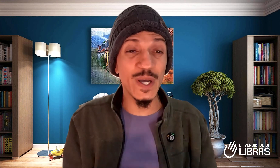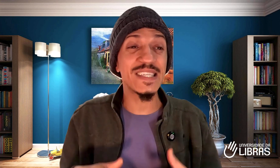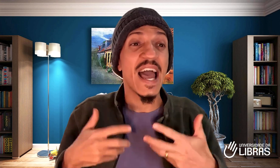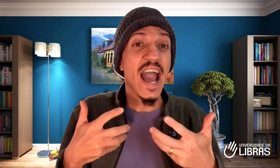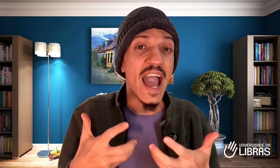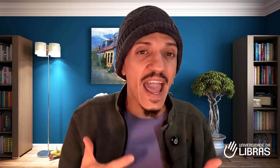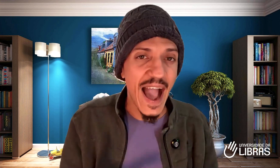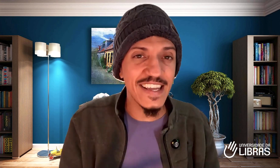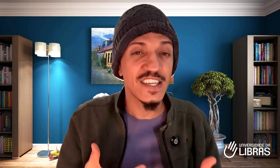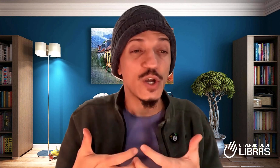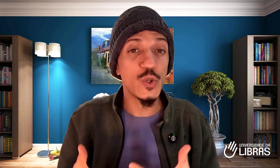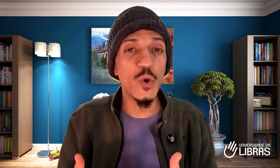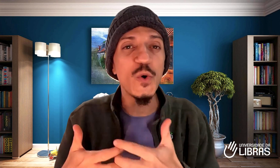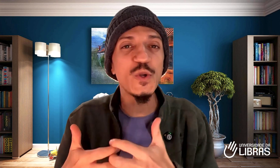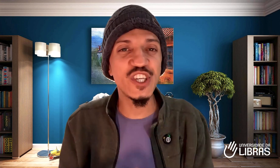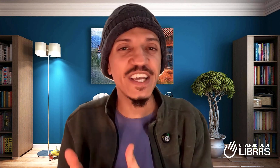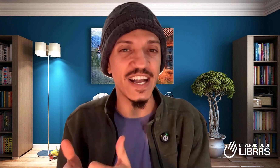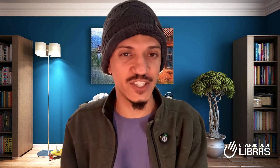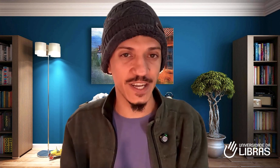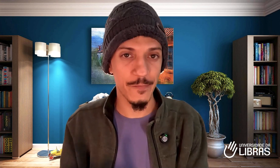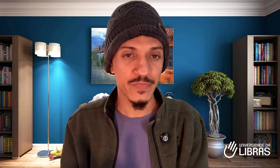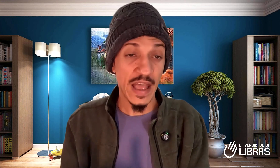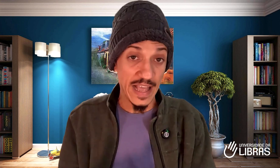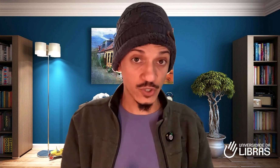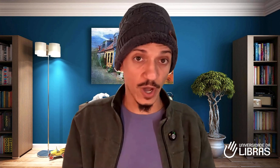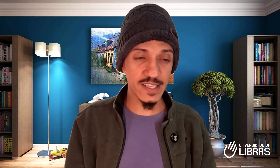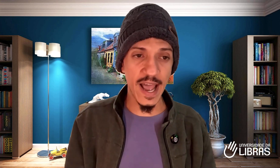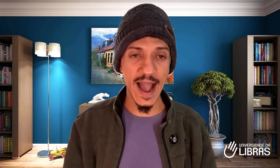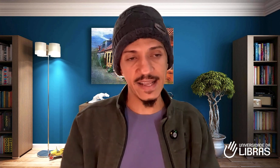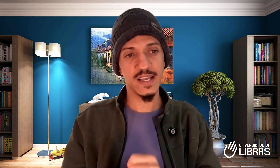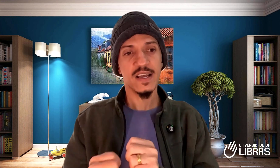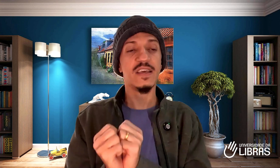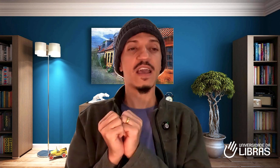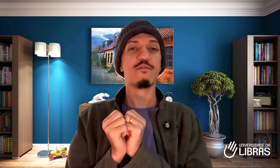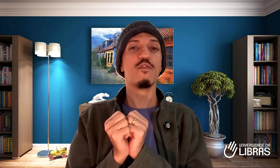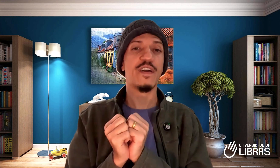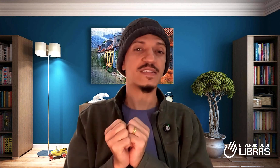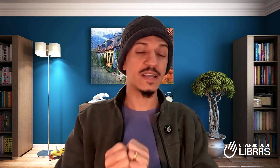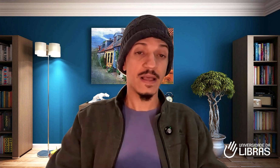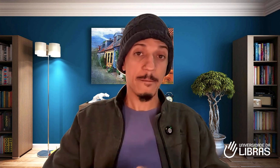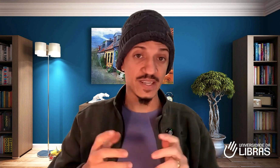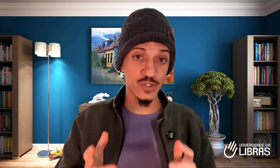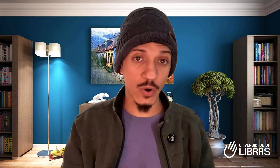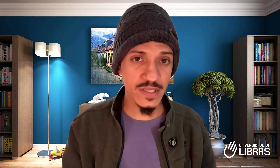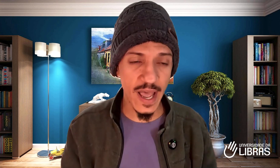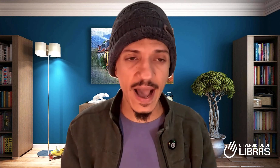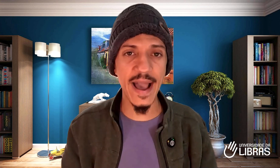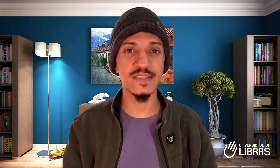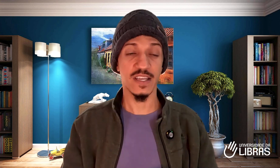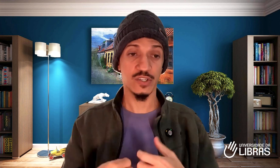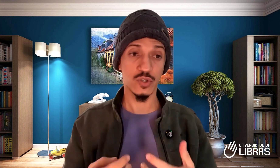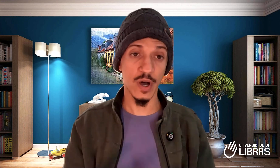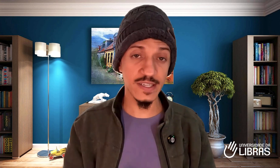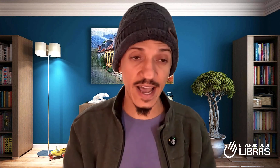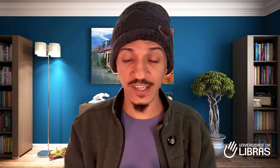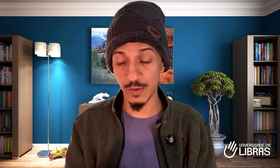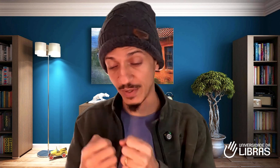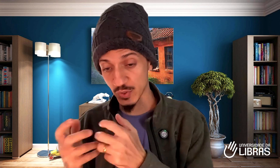reais do dia a dia. Histórias reais que envolvessem pessoas reais, histórias reais de pessoas